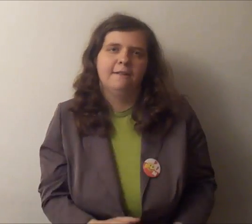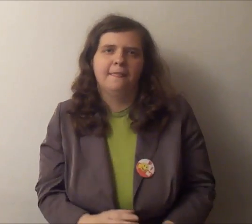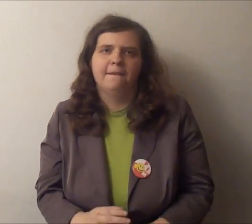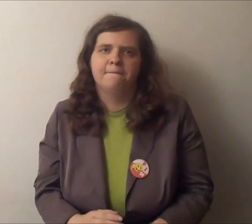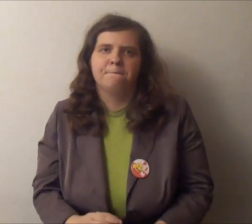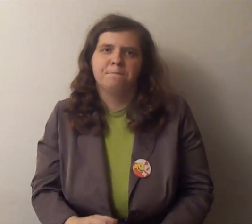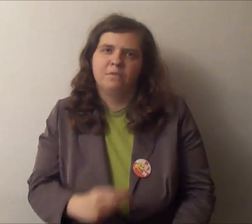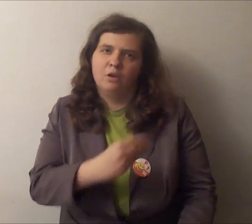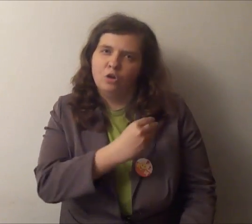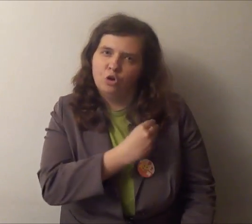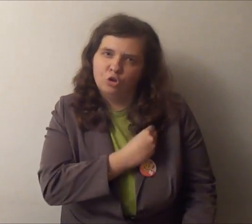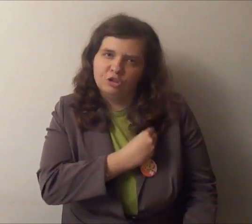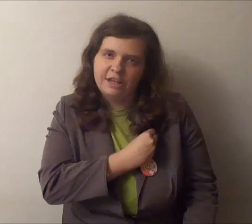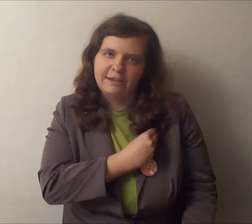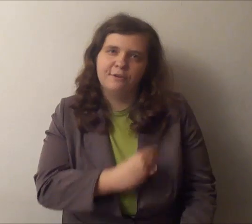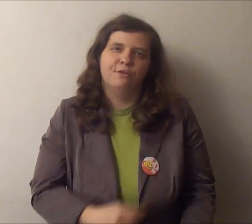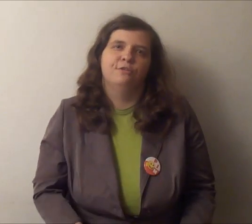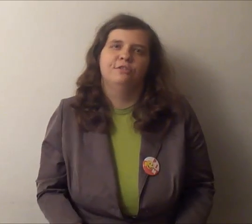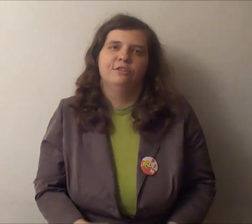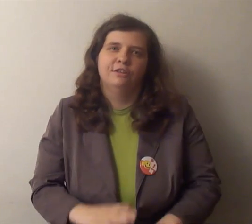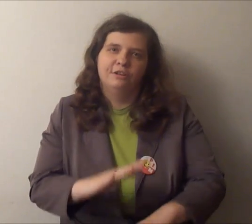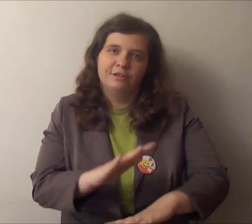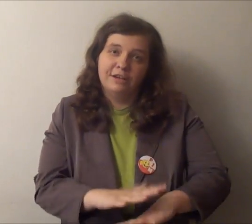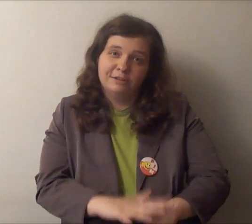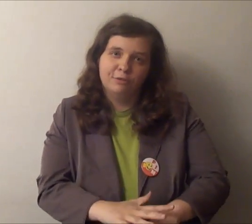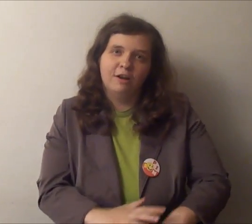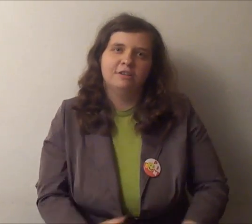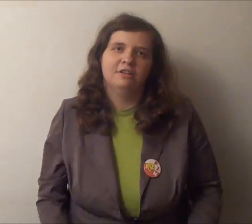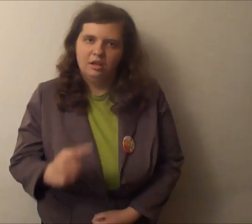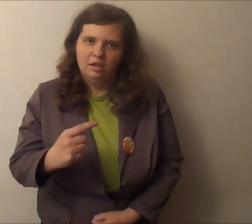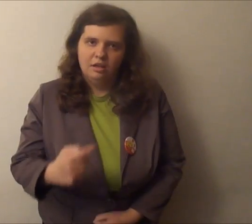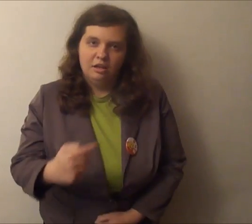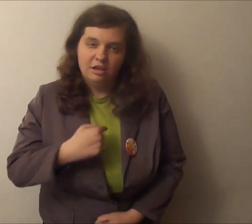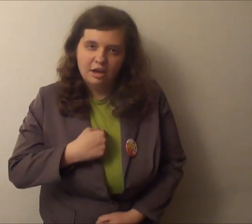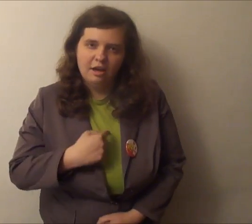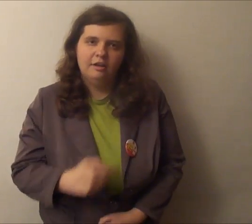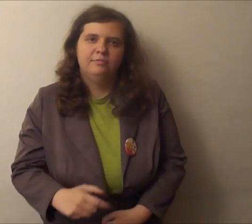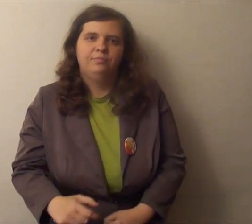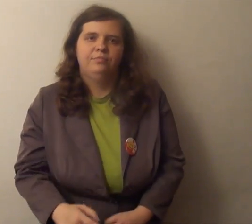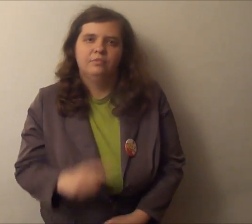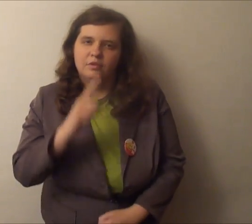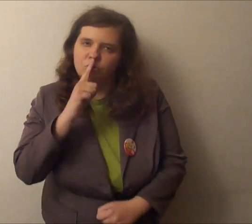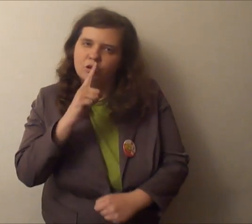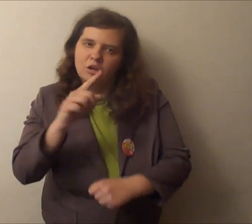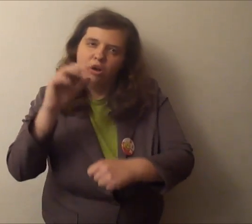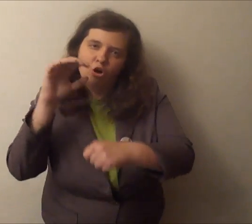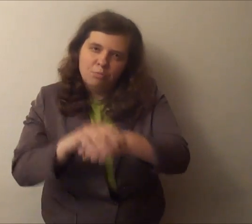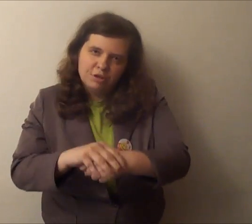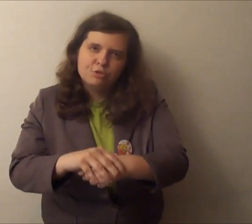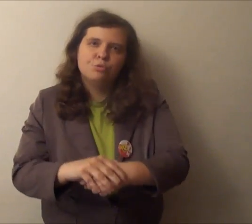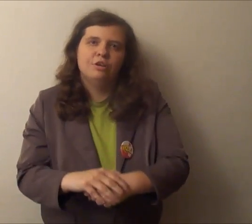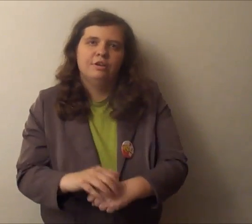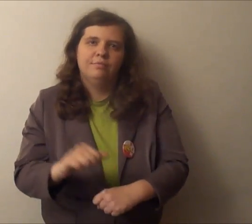godnego traktowania. Ja obiecuję